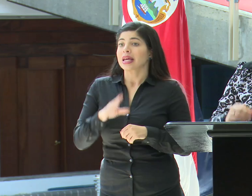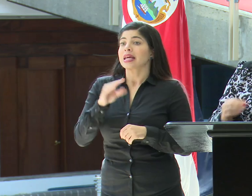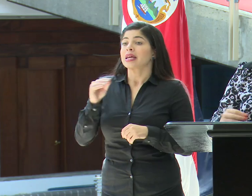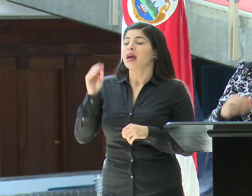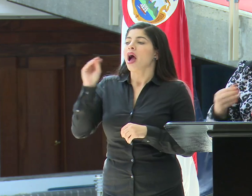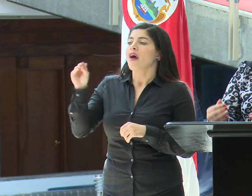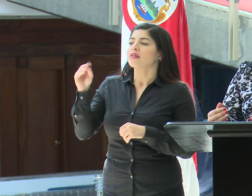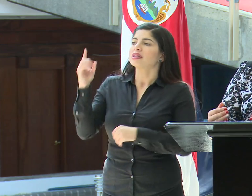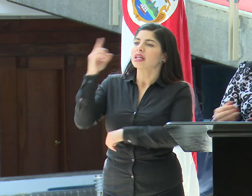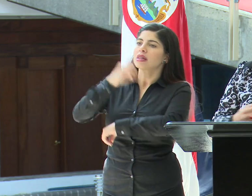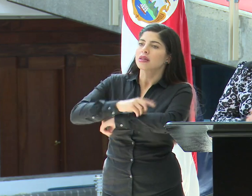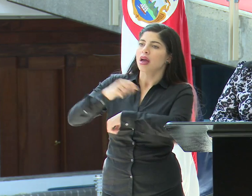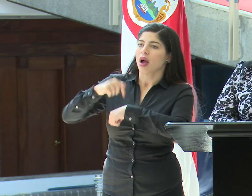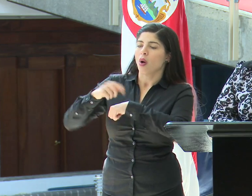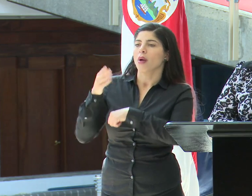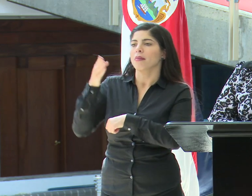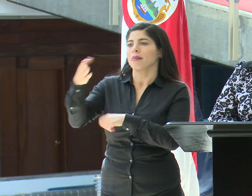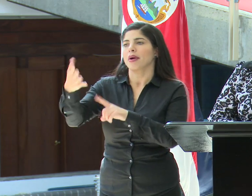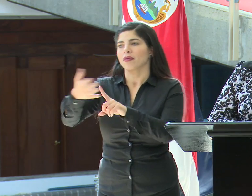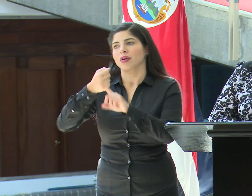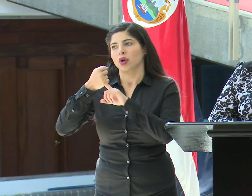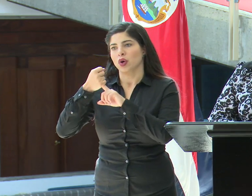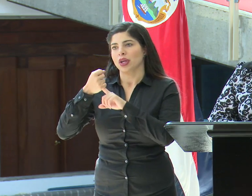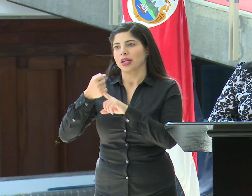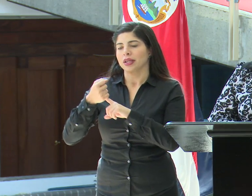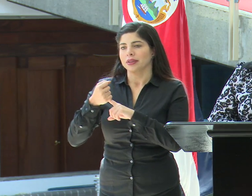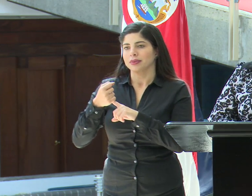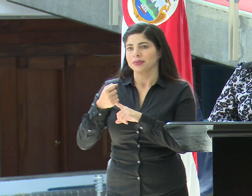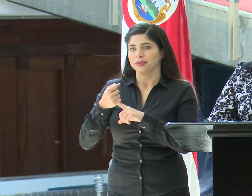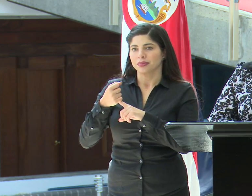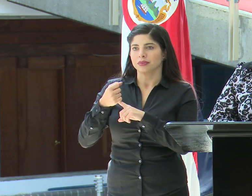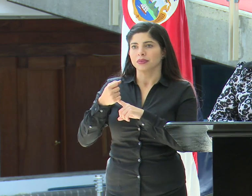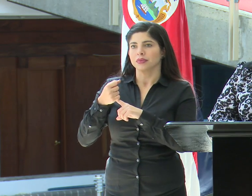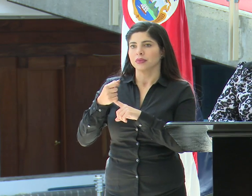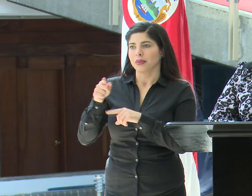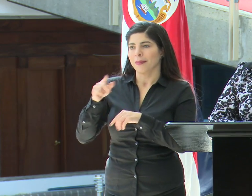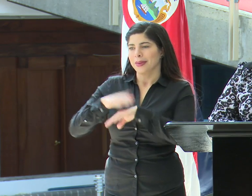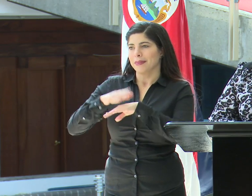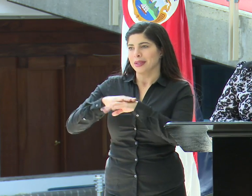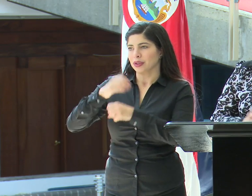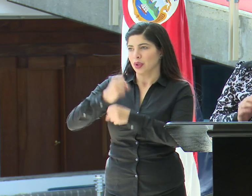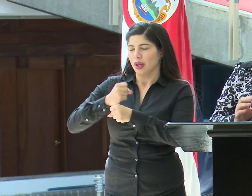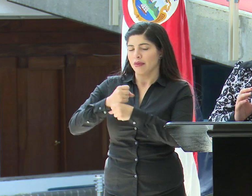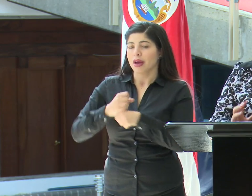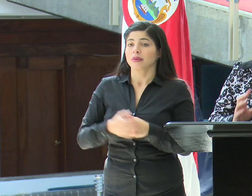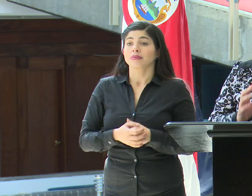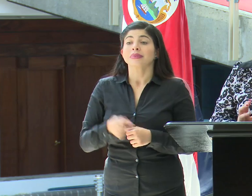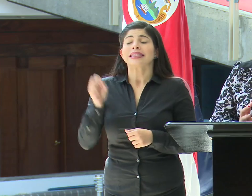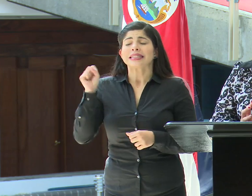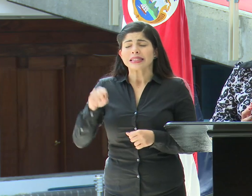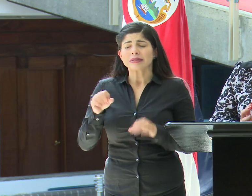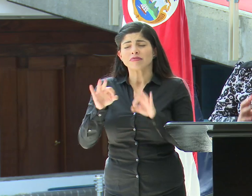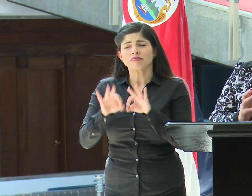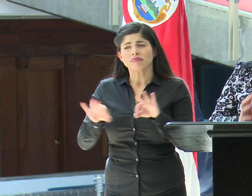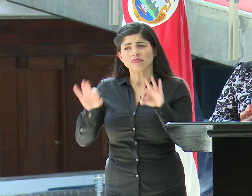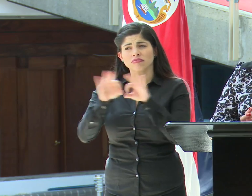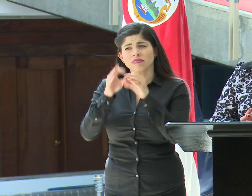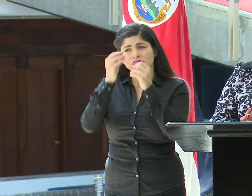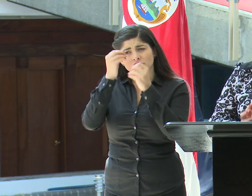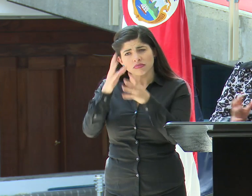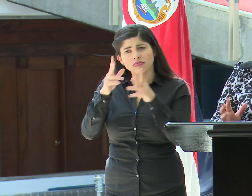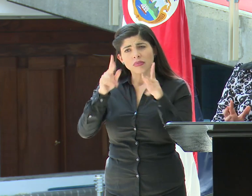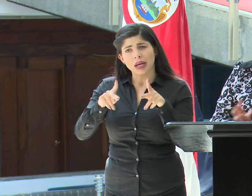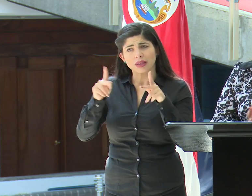indicar el día y la hora para ir a retirar los permisos laborales. Sí es muy importante indicarle a la